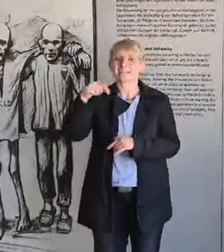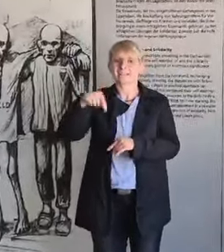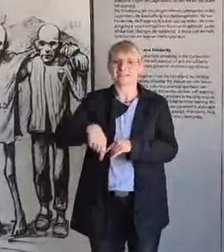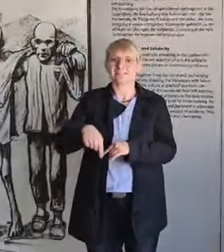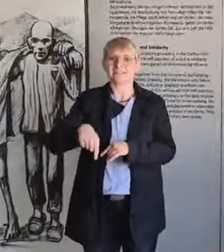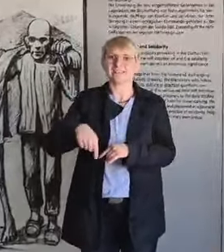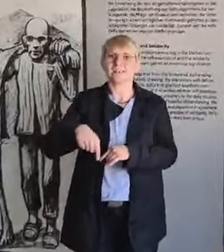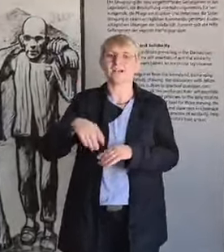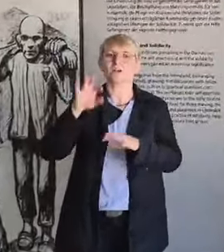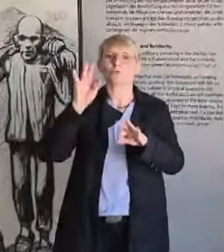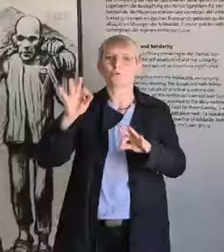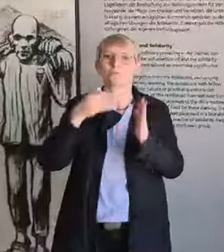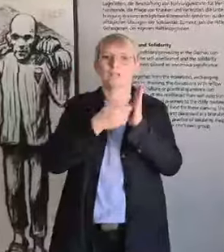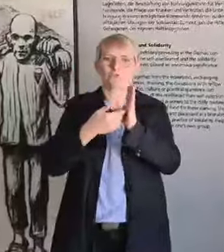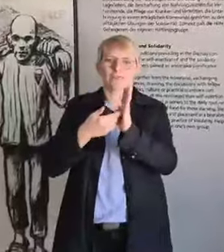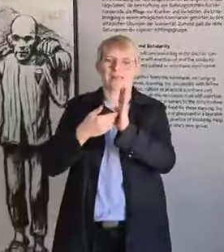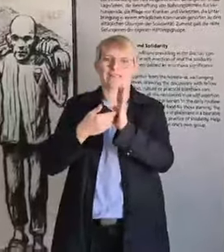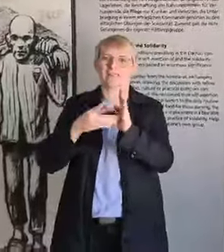And not only Kunst,